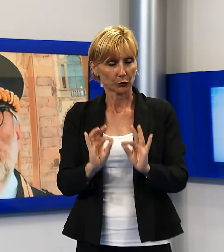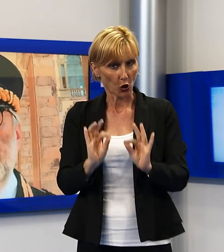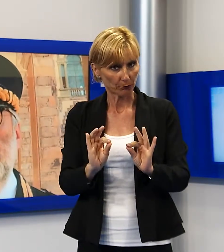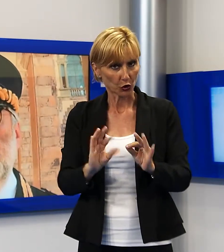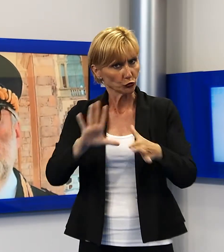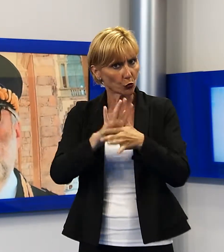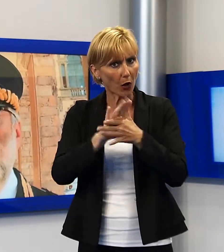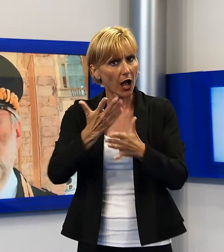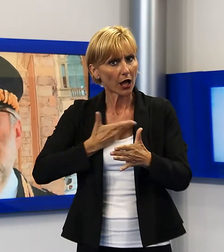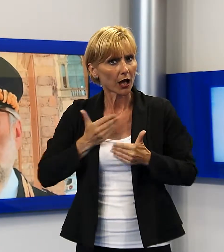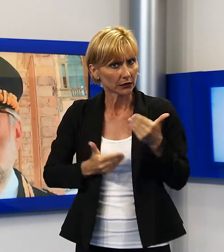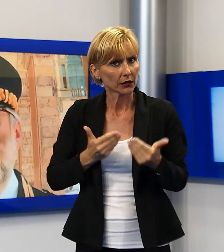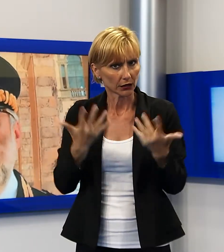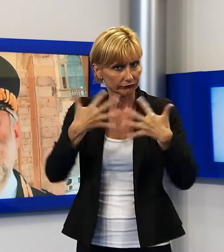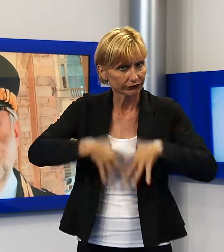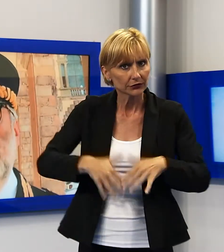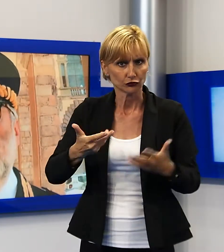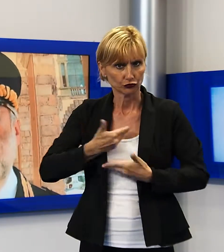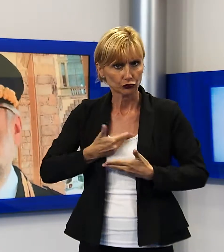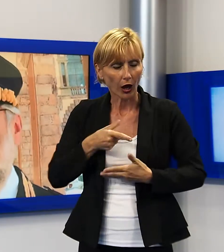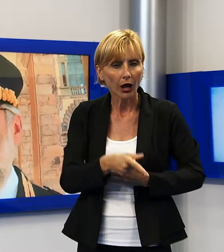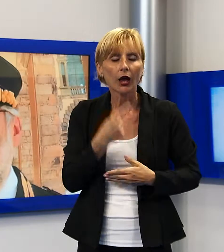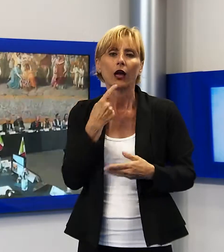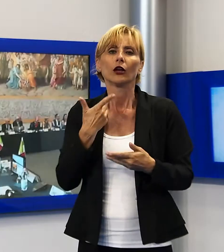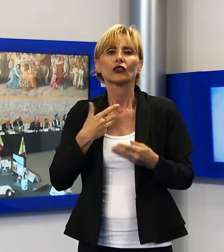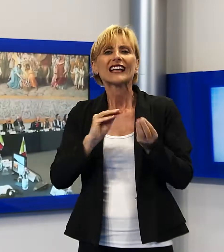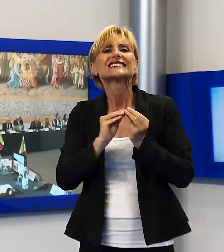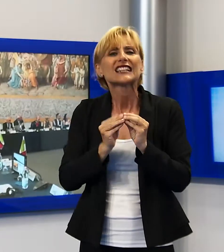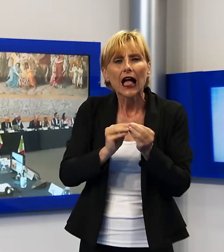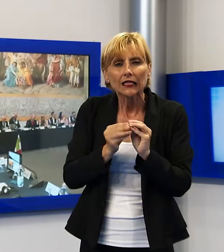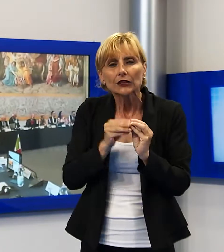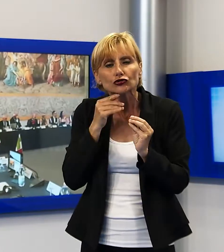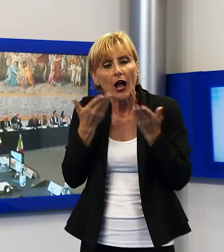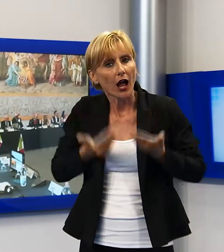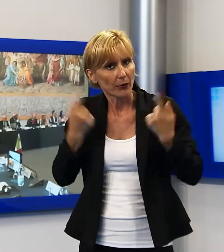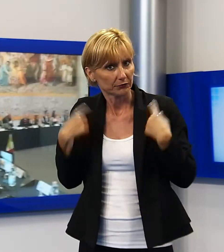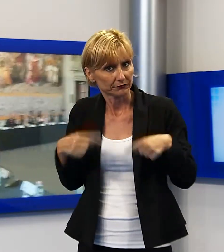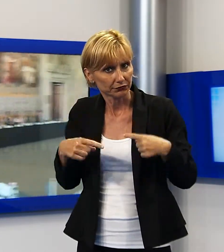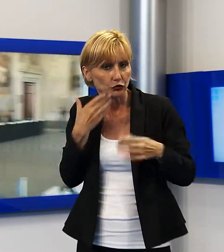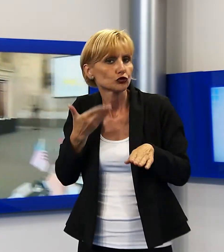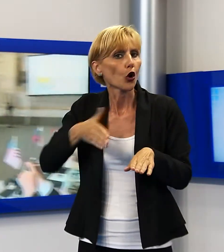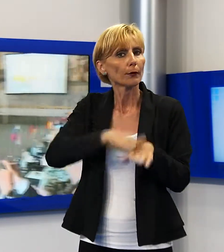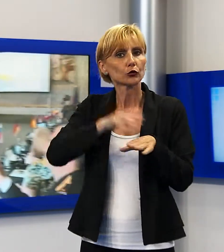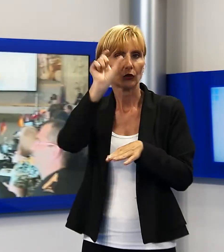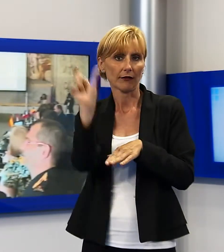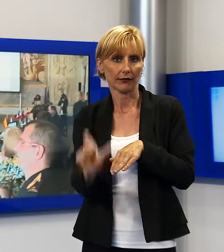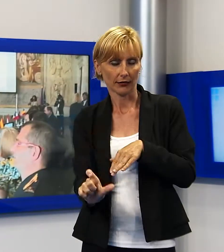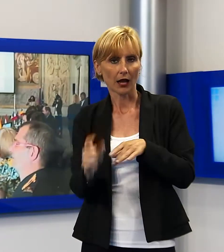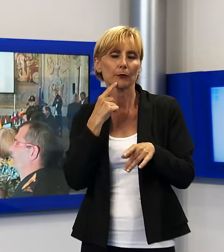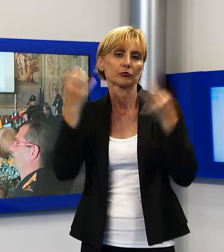quindi c'è una strategia anche in questo campo, soprattutto in Italia in ambito di safety con l'Agenzia